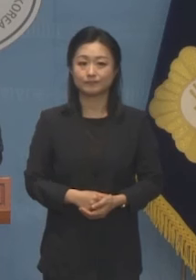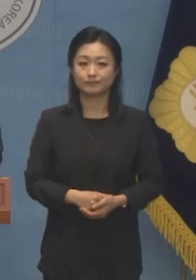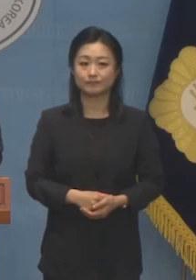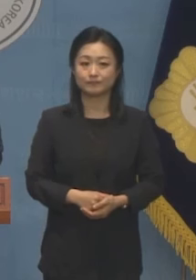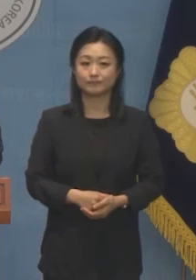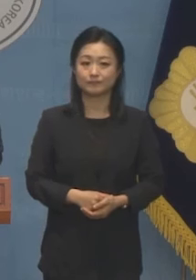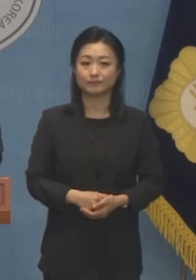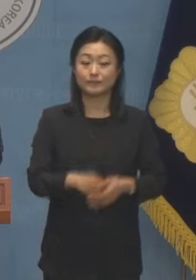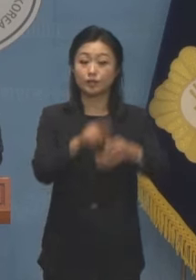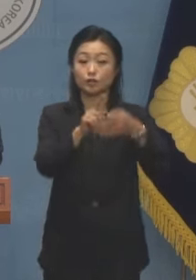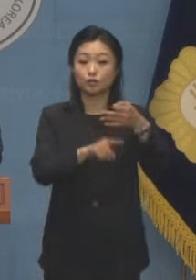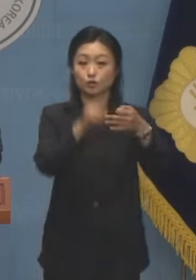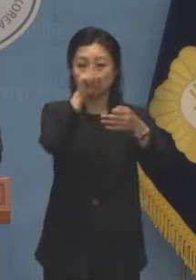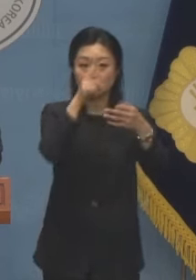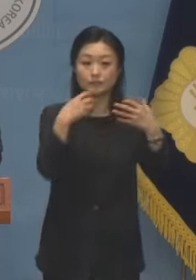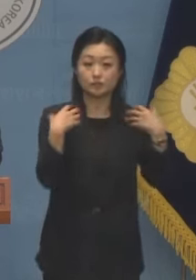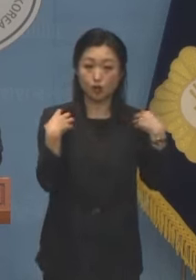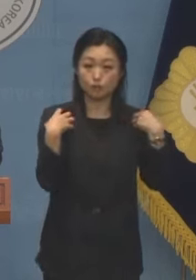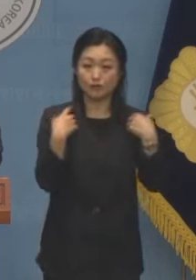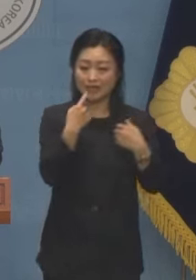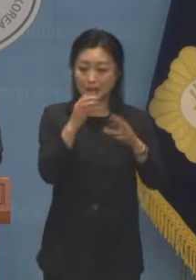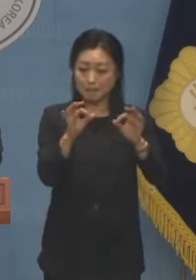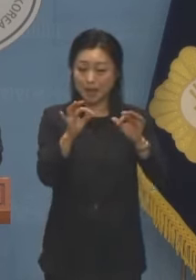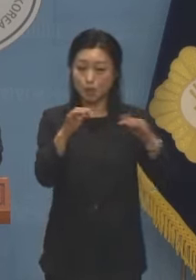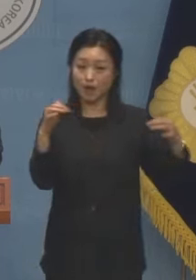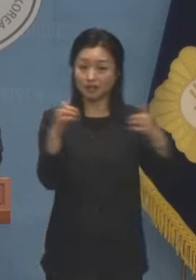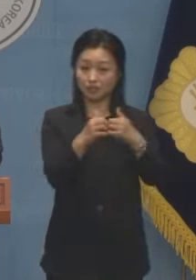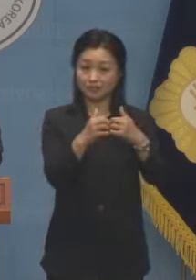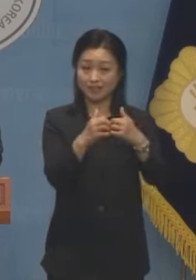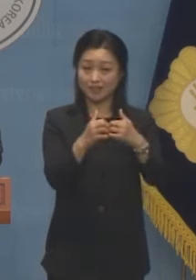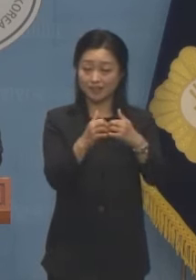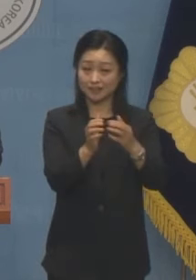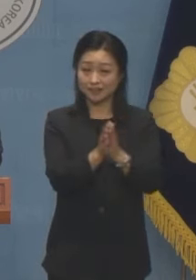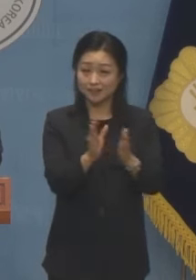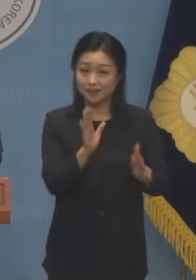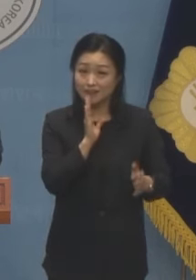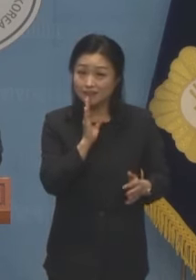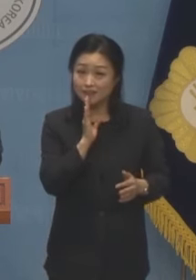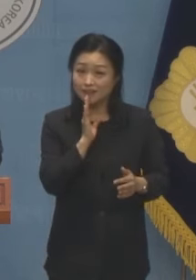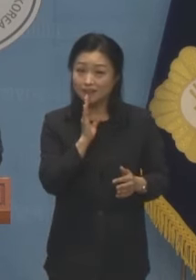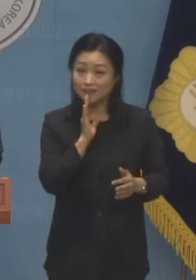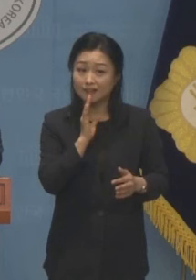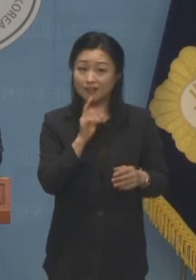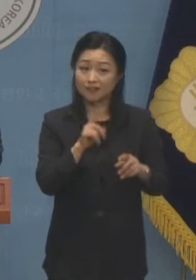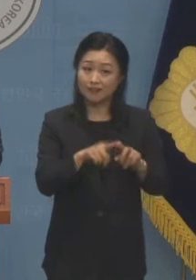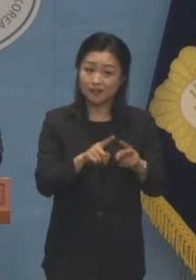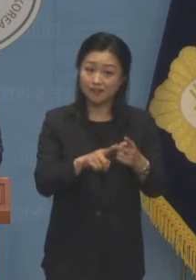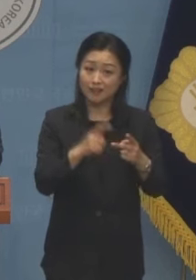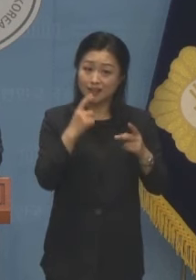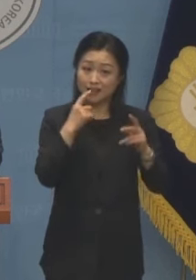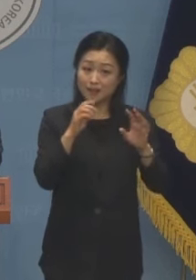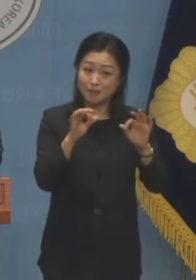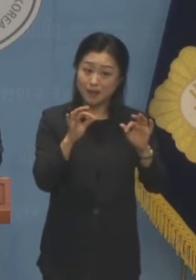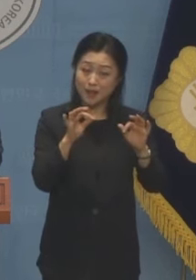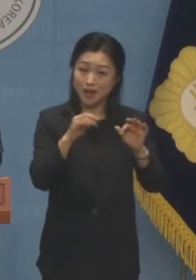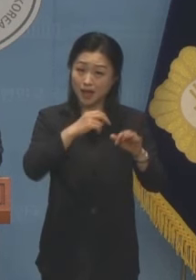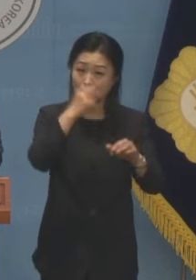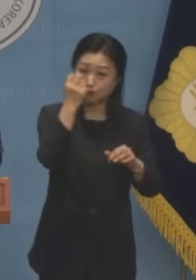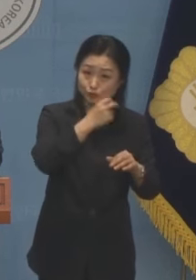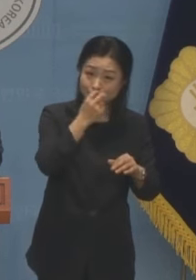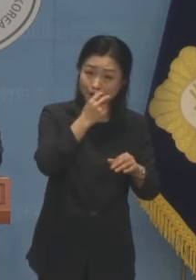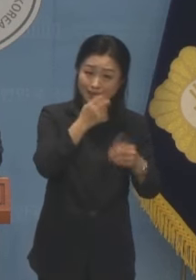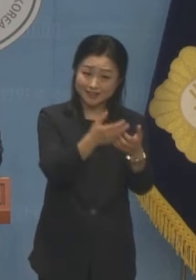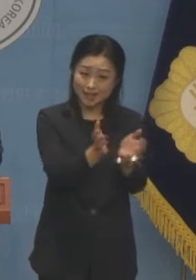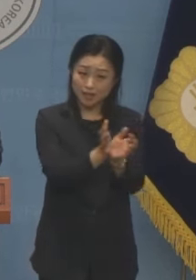윤석열 정부는 마약과의 전쟁을 해왔습니까? 아니면 마약수사단과의 전쟁을